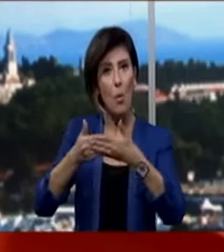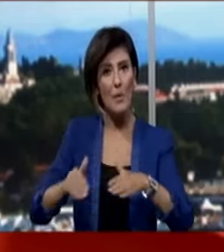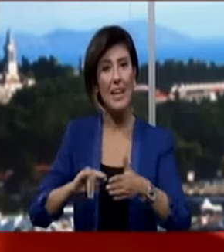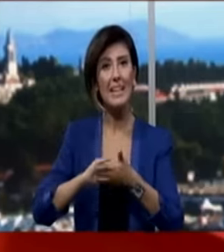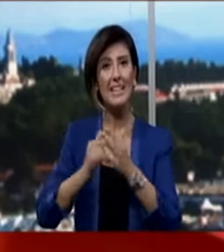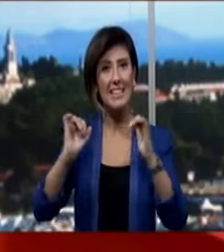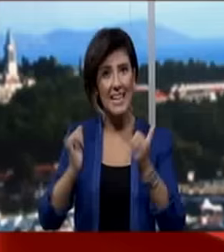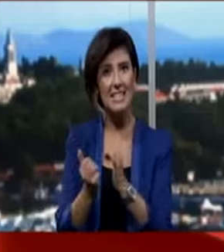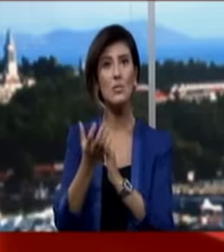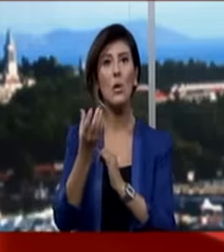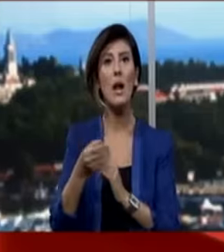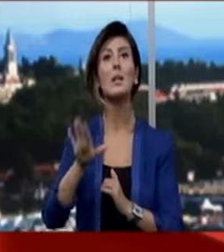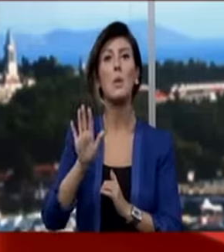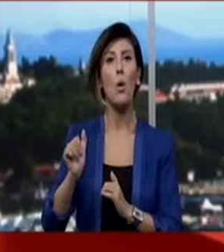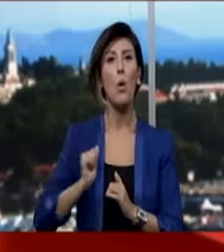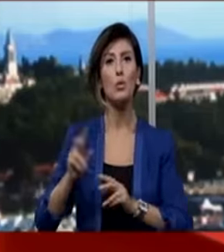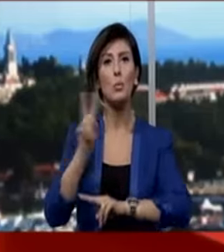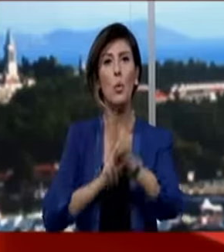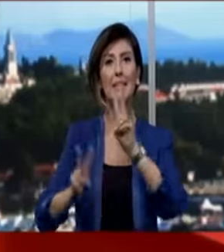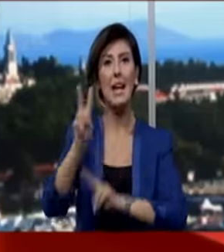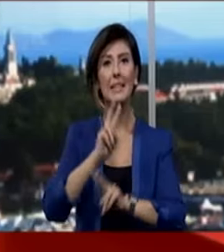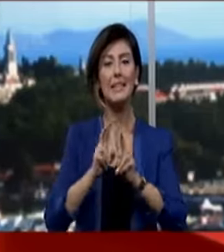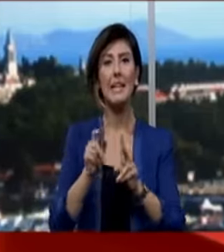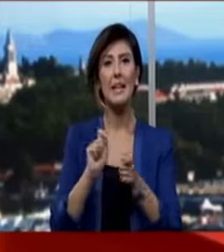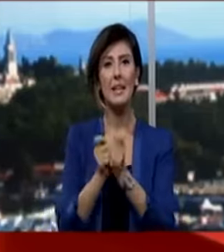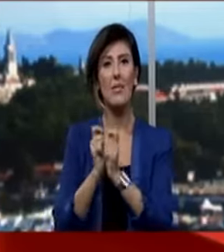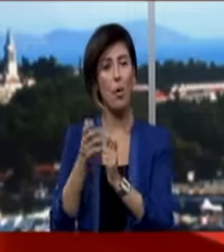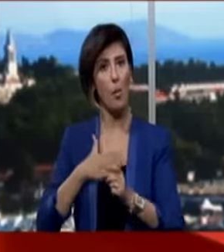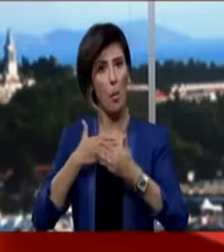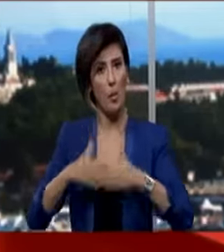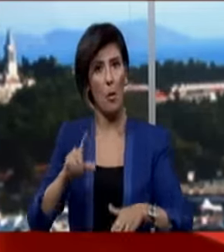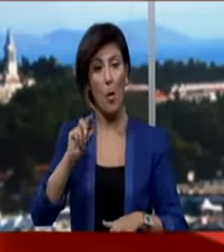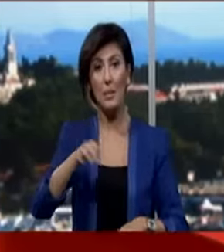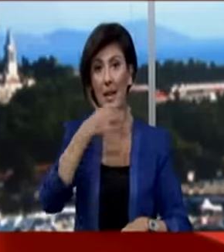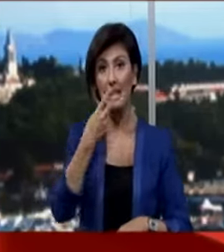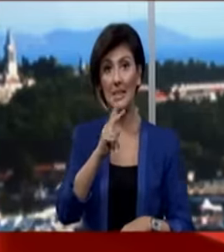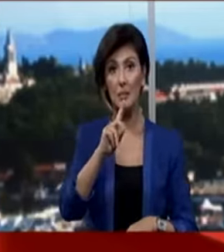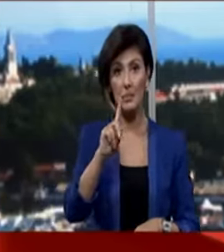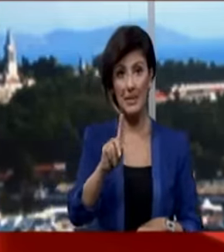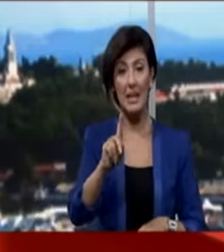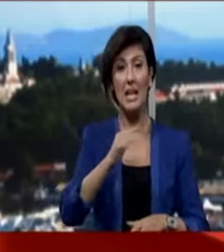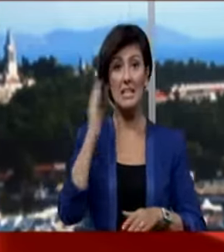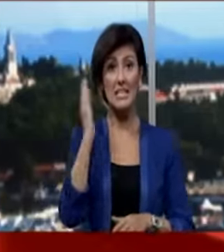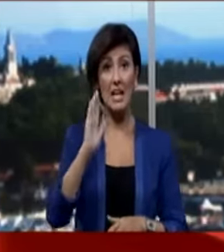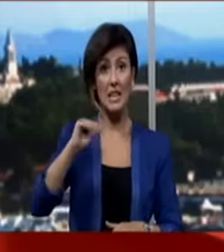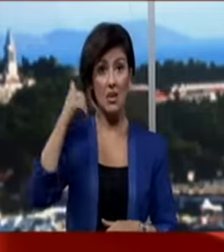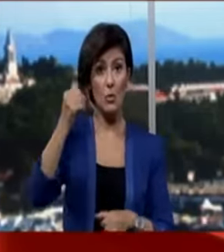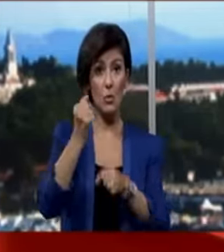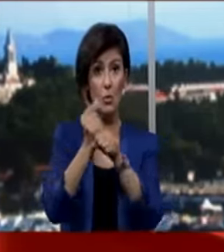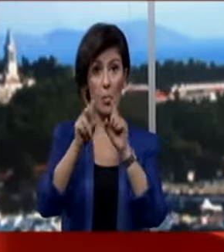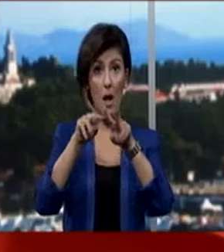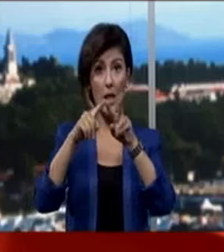ordunun modernize edilmesini sağlayacak reformları önlediği ve 11 Eylül 2001'deki saldırılarına açılan Guantanamo